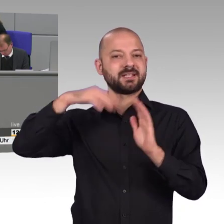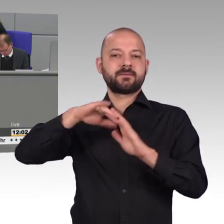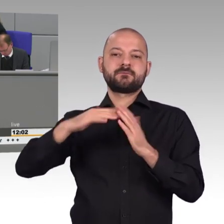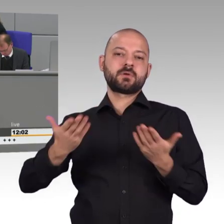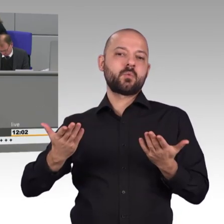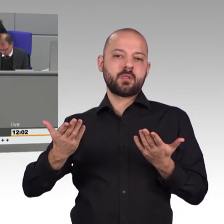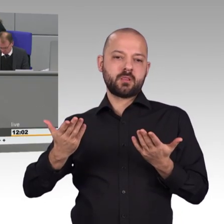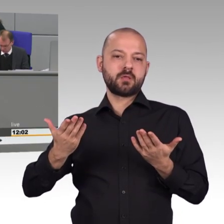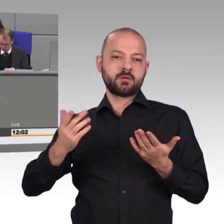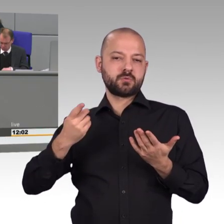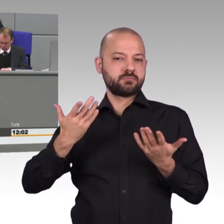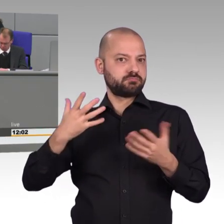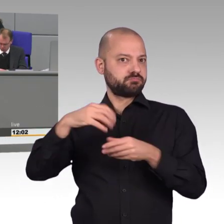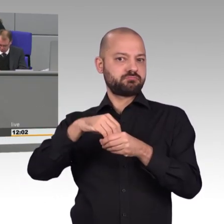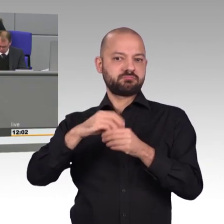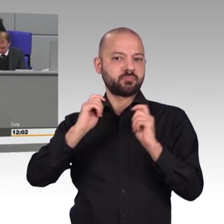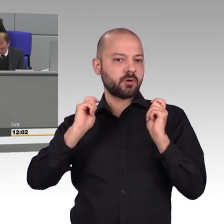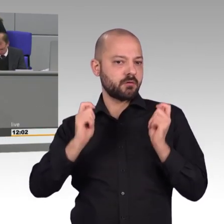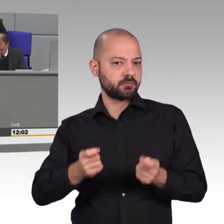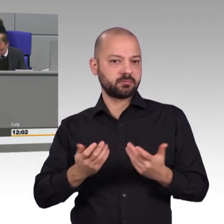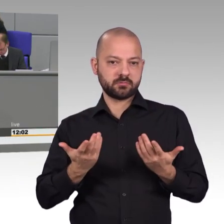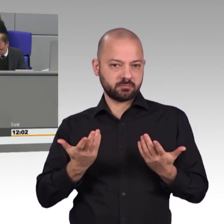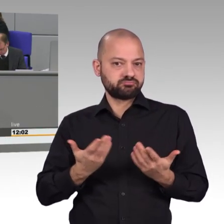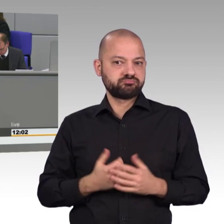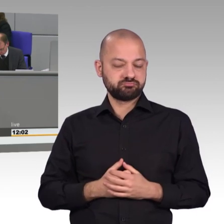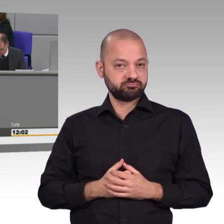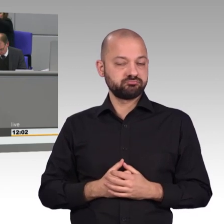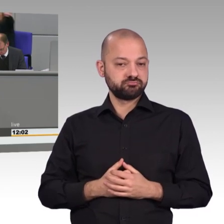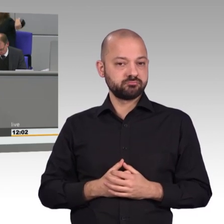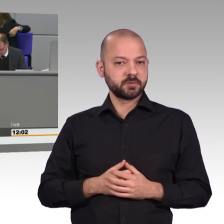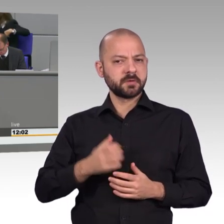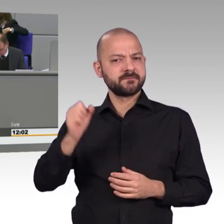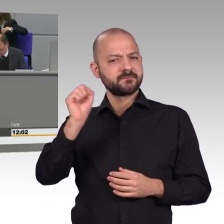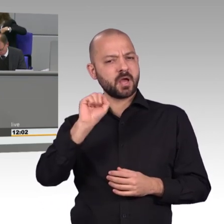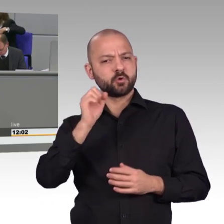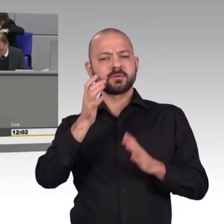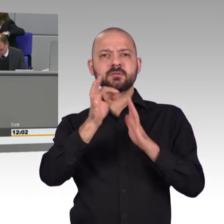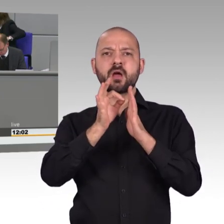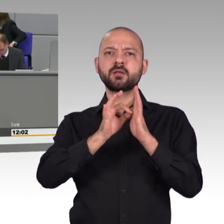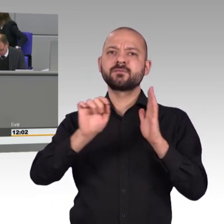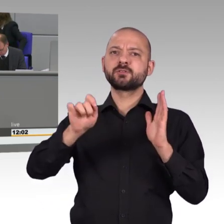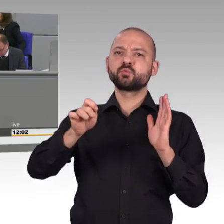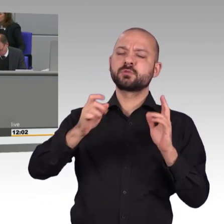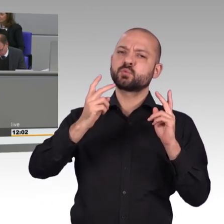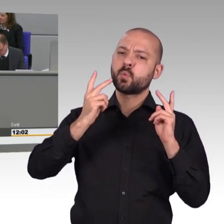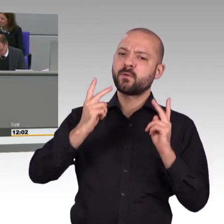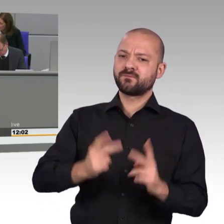sensible Nachrichten und vertrauen darauf, dass Sie diese sicher übertragen werden. Steuererklärung,